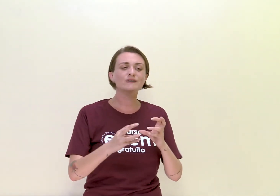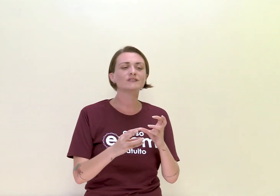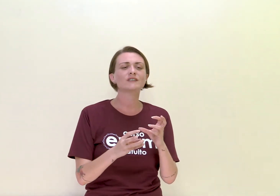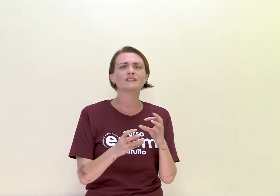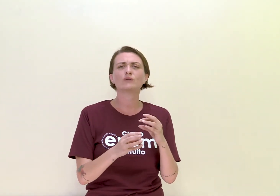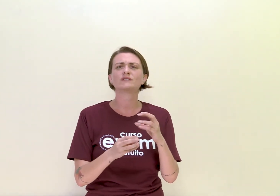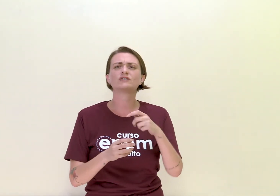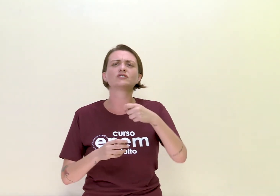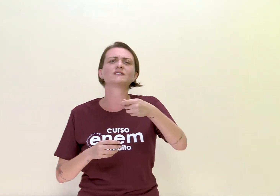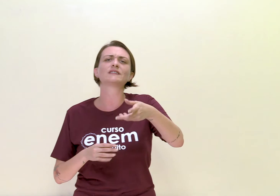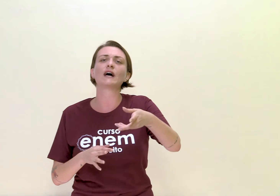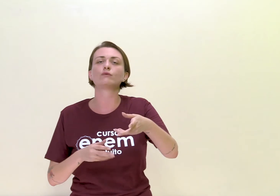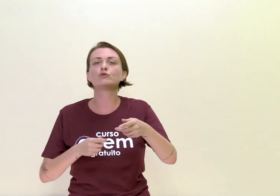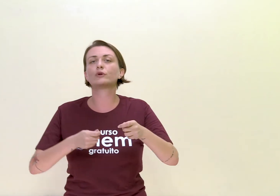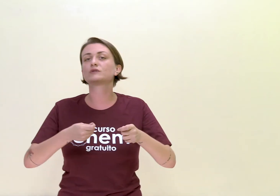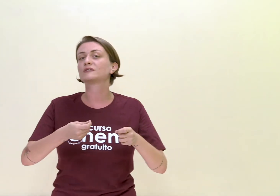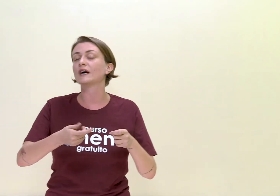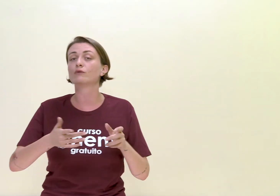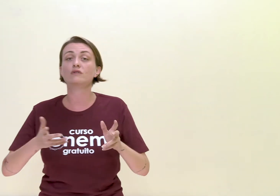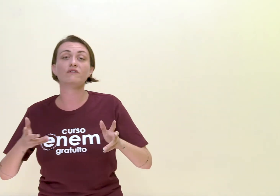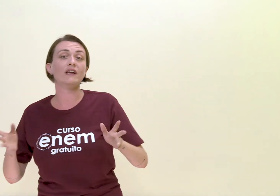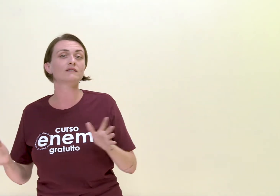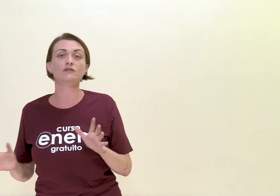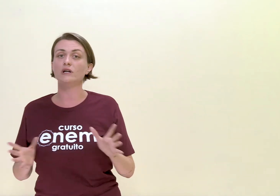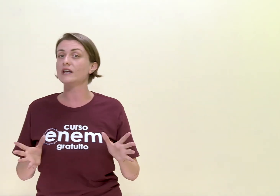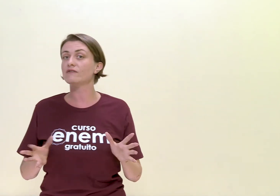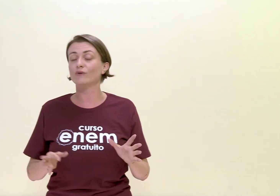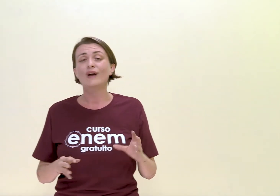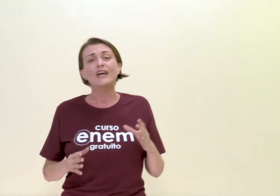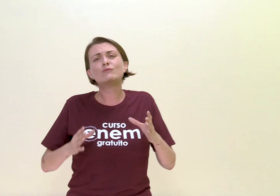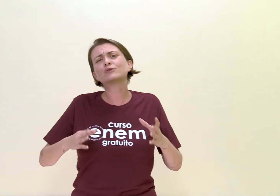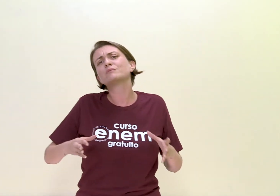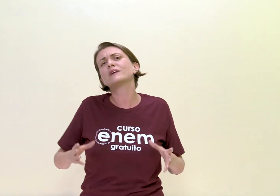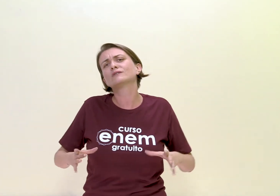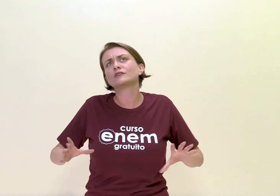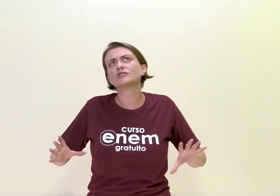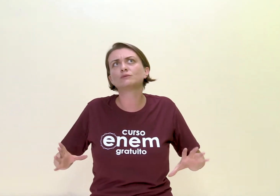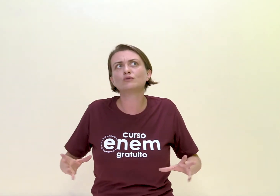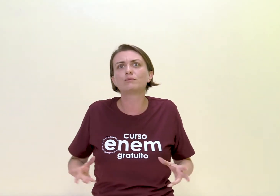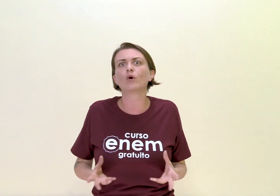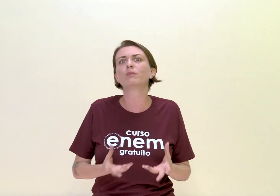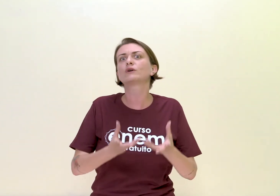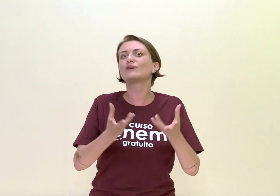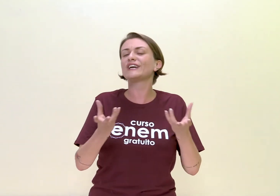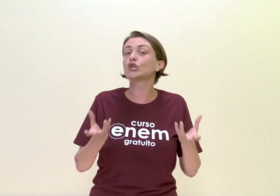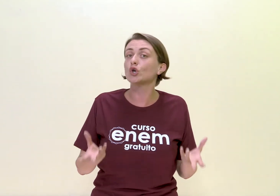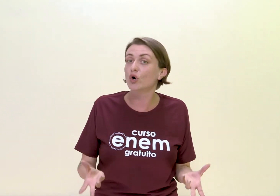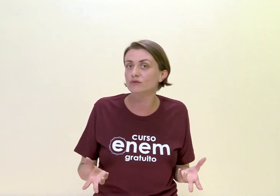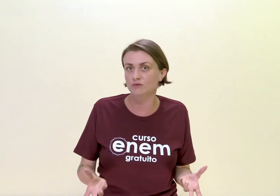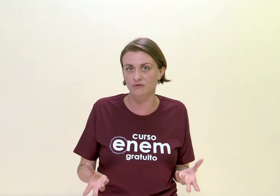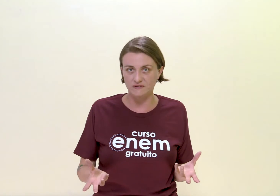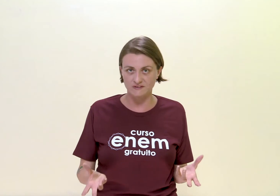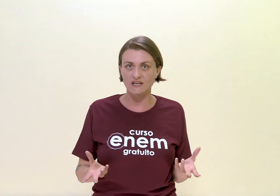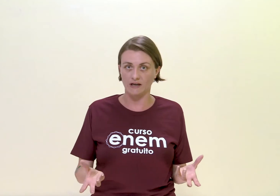não existia essa coisa de adição, de produção, de venda de livro. E muito menos nós tínhamos um público leitor suficiente.